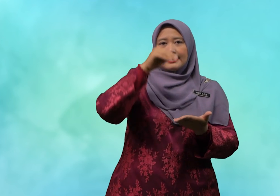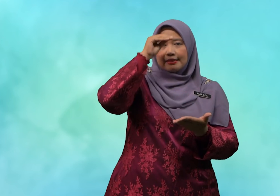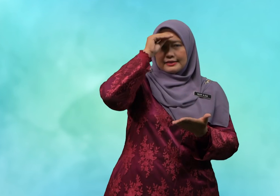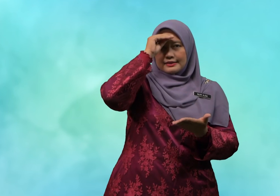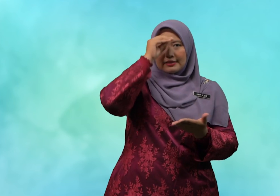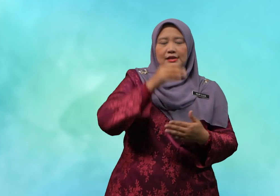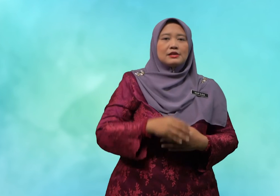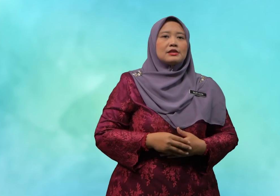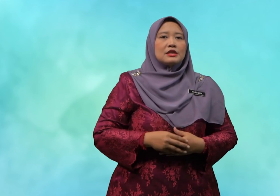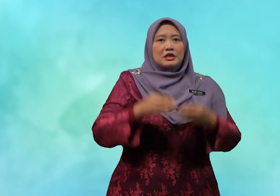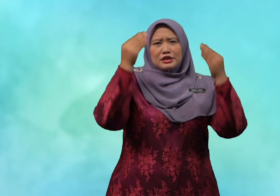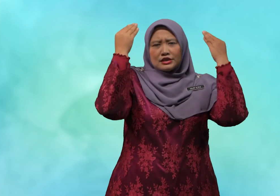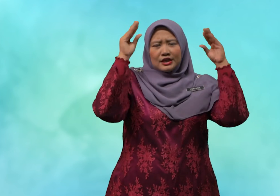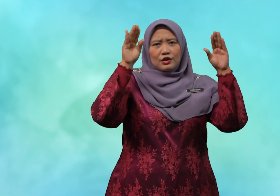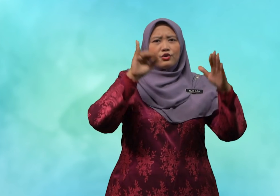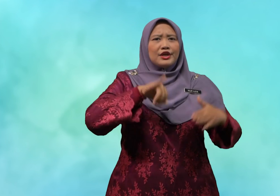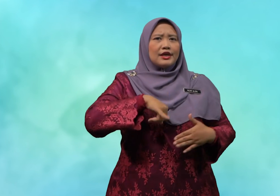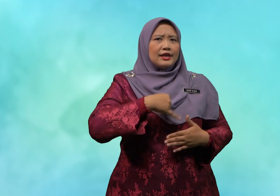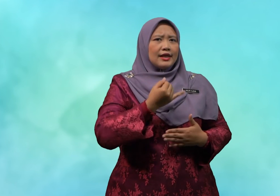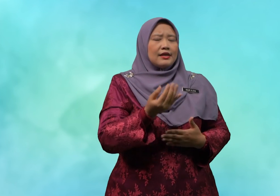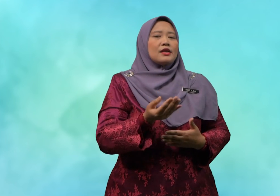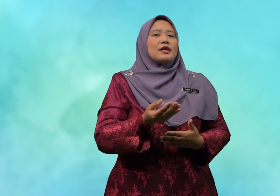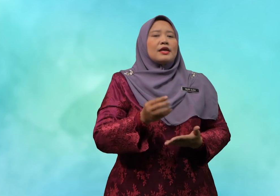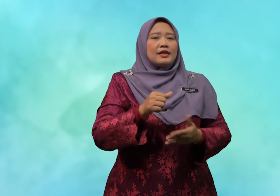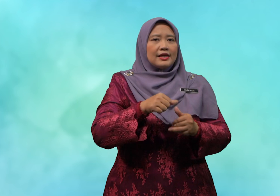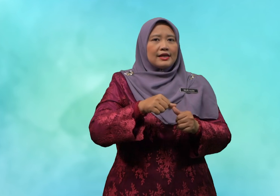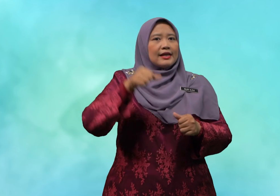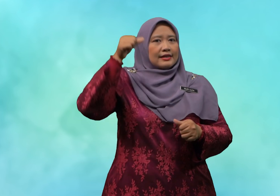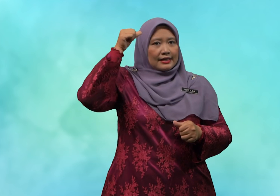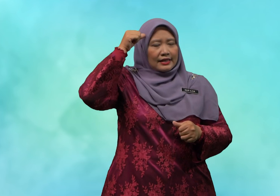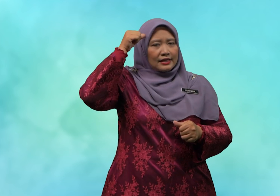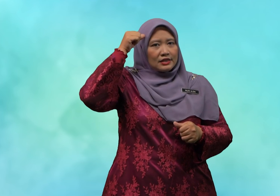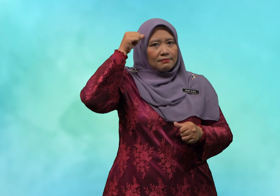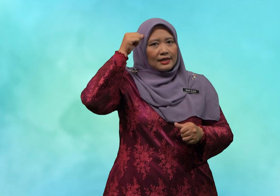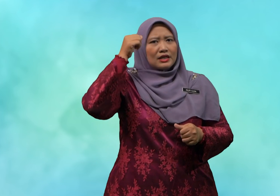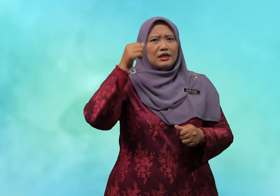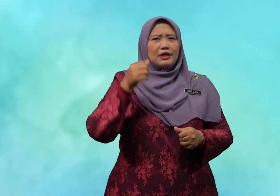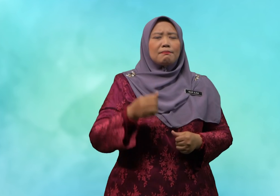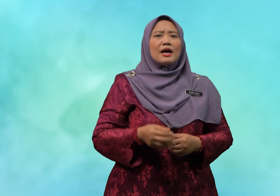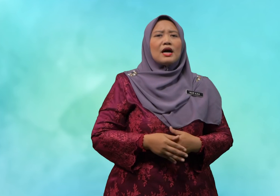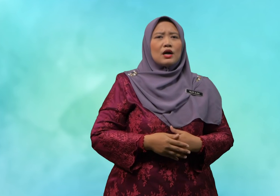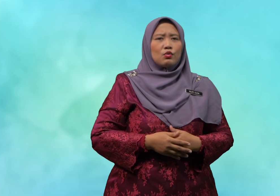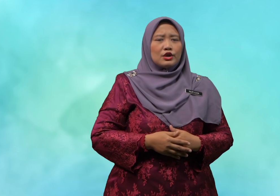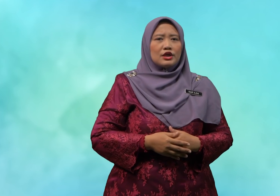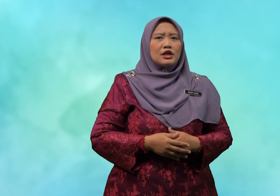kita cikgu ingin ingatkan kembali bahawa